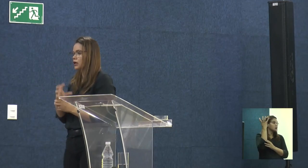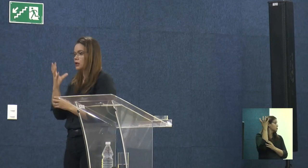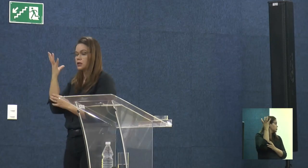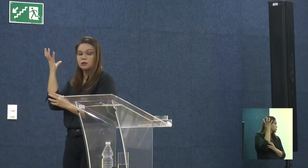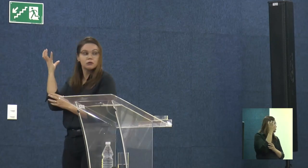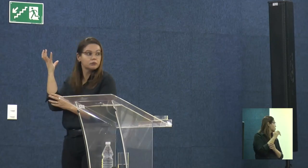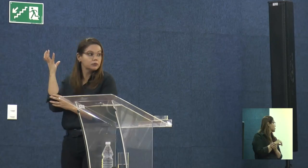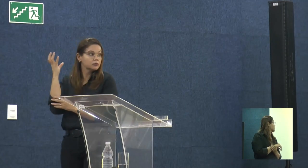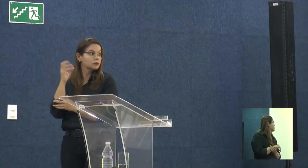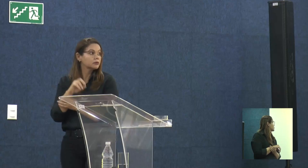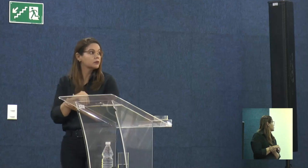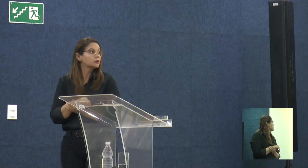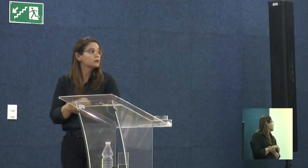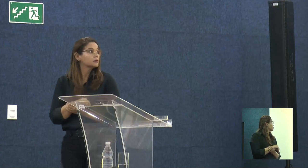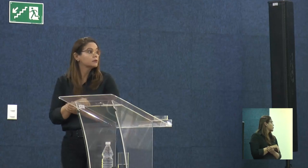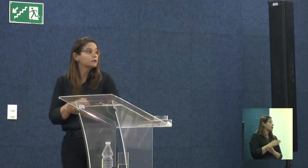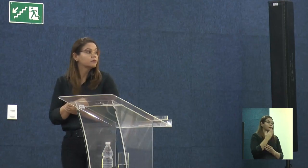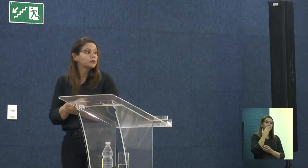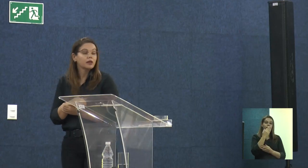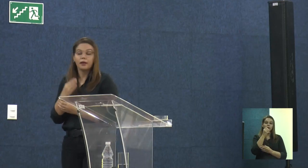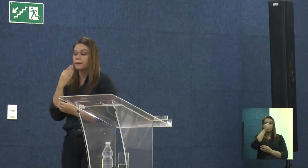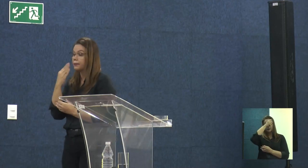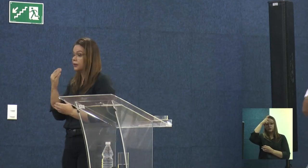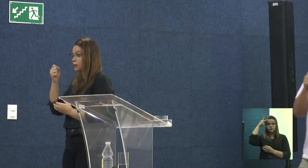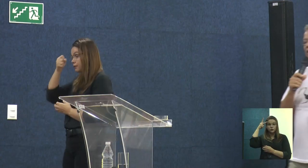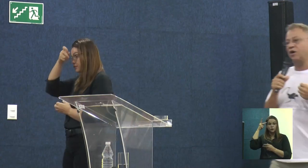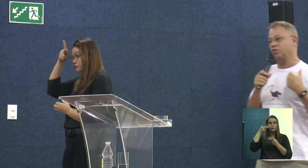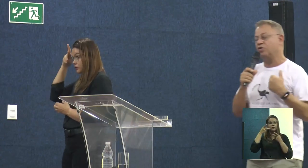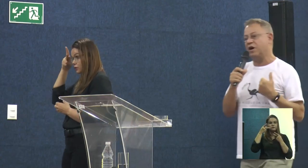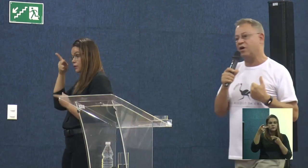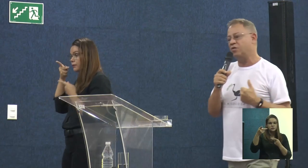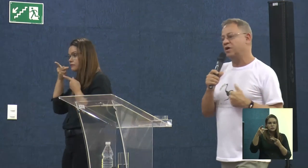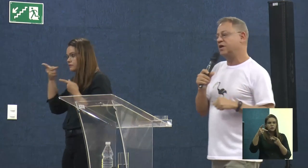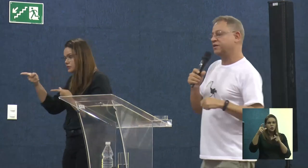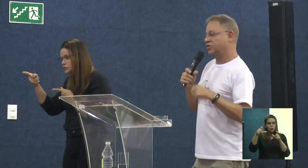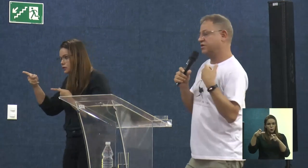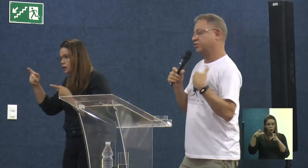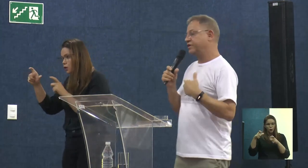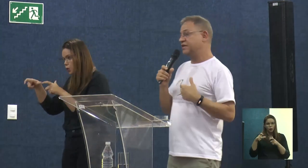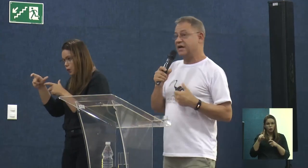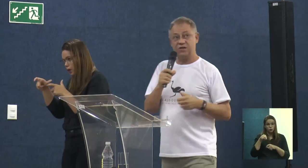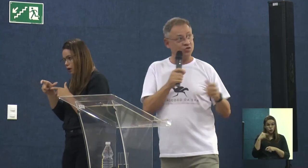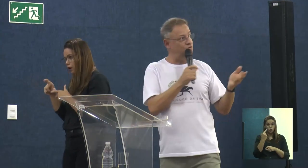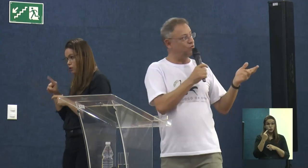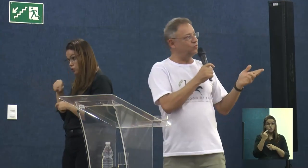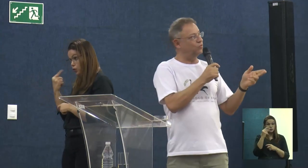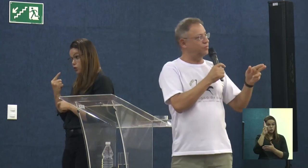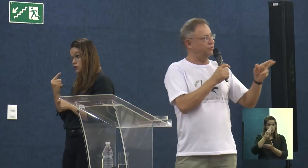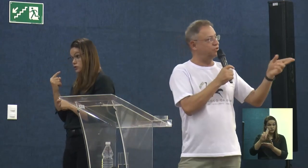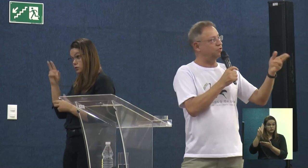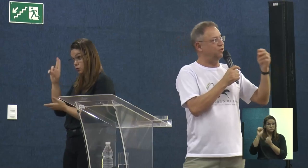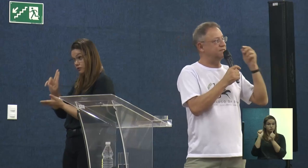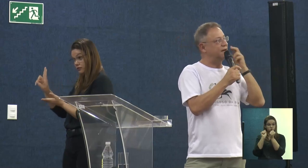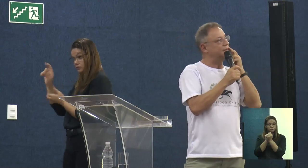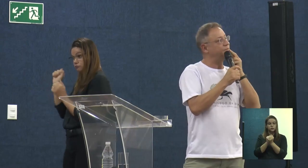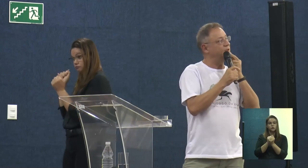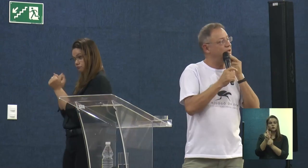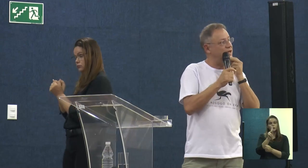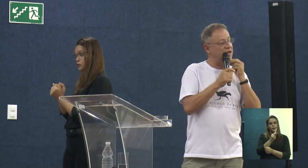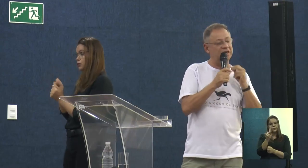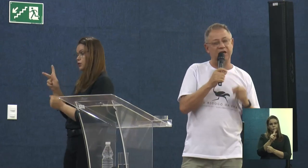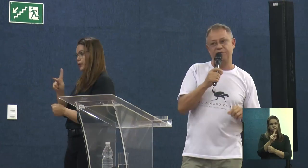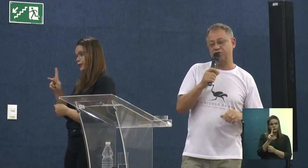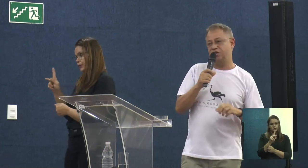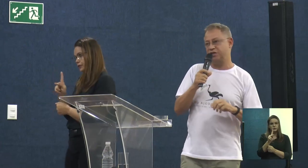E nós pedimos à prefeitura que fazia uma visita, né? Ao local. Nós da universidade, junto com professores da